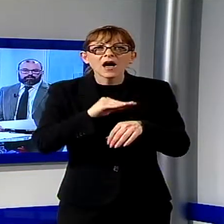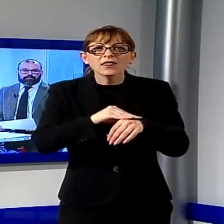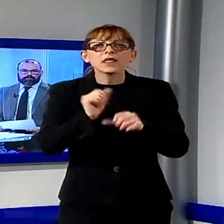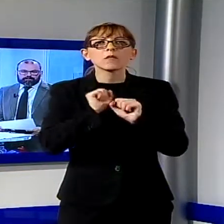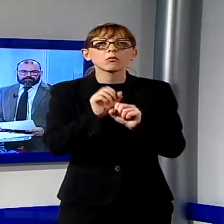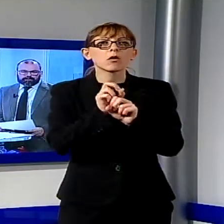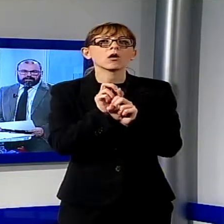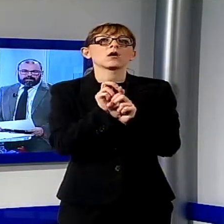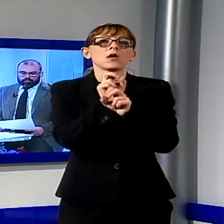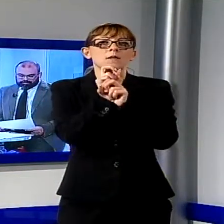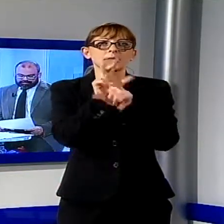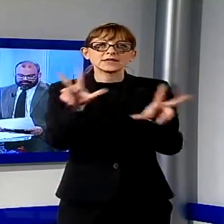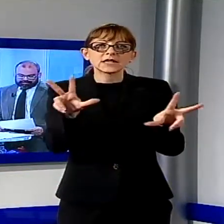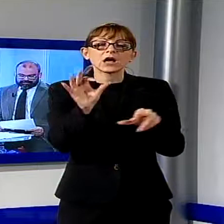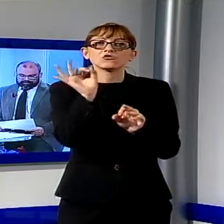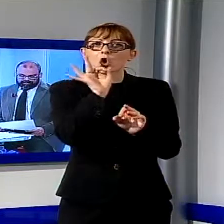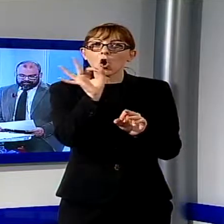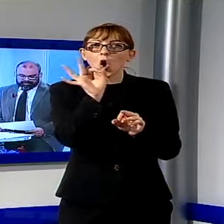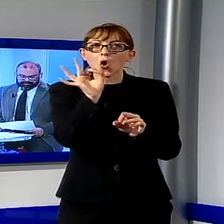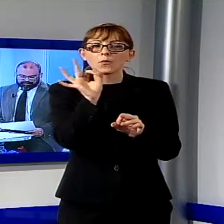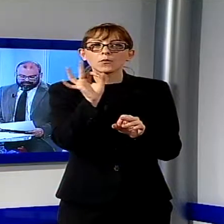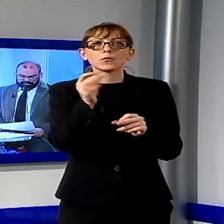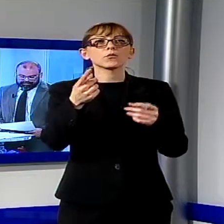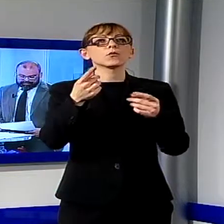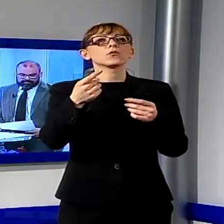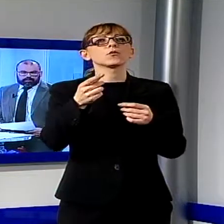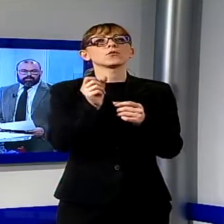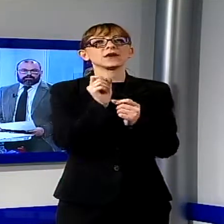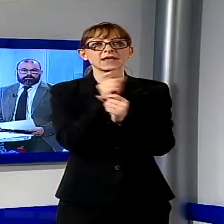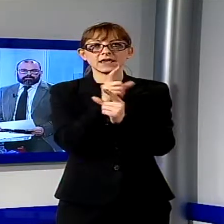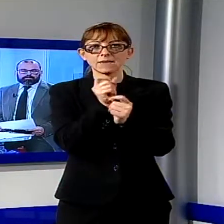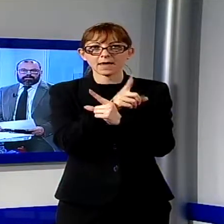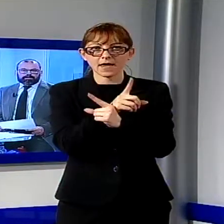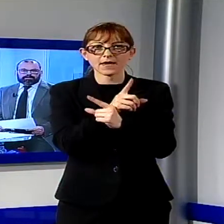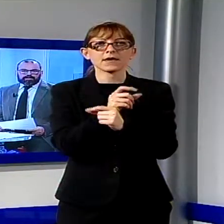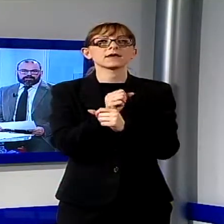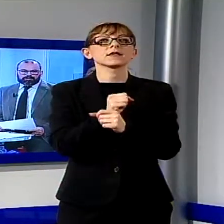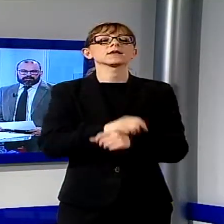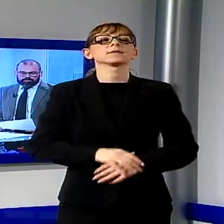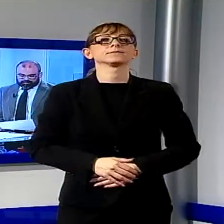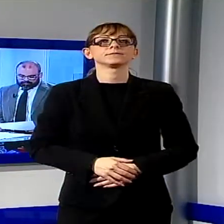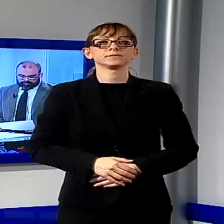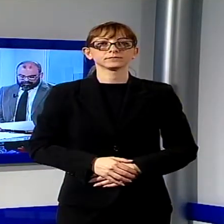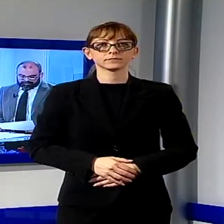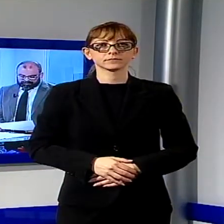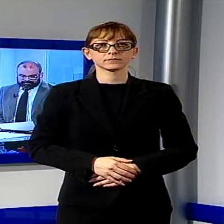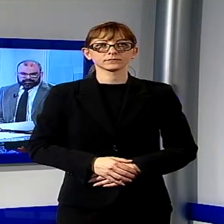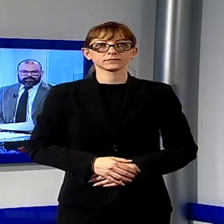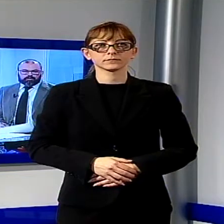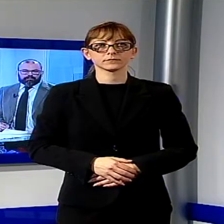noi tv.it o in diretta tramite sms al 348 655